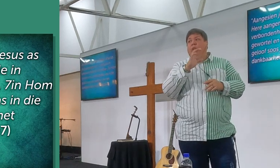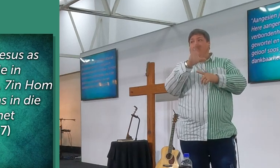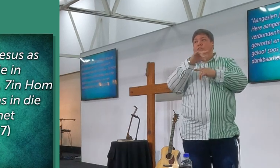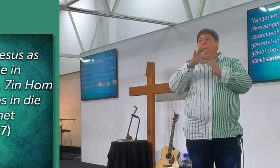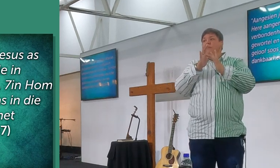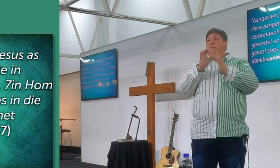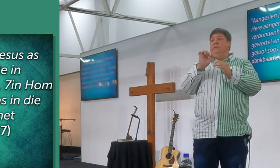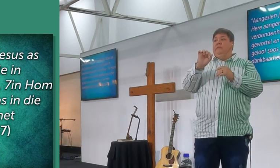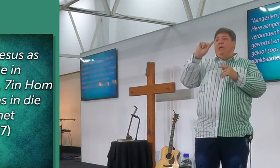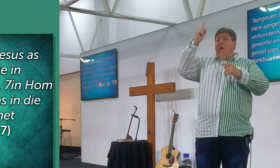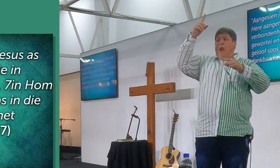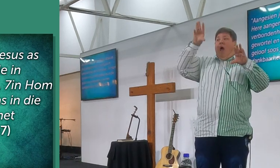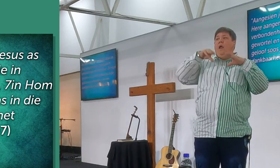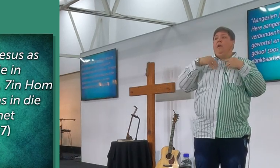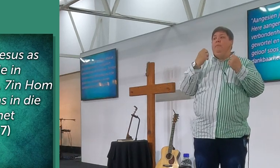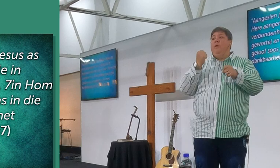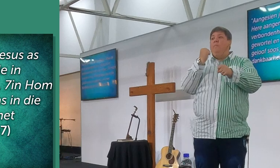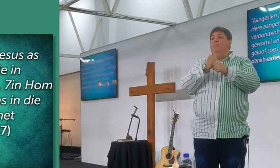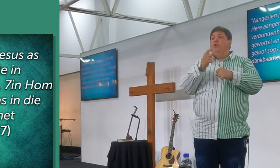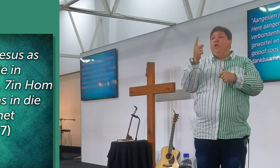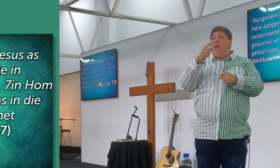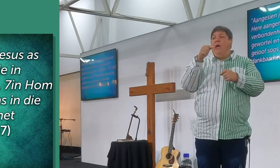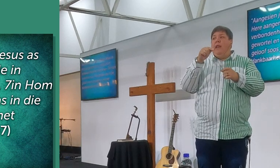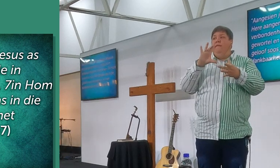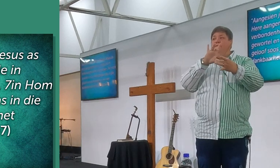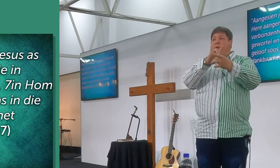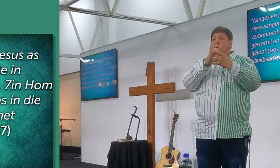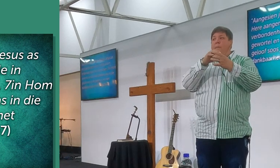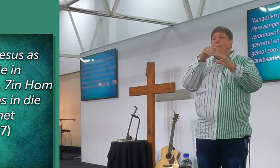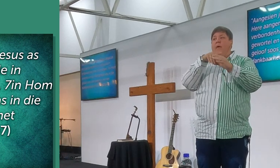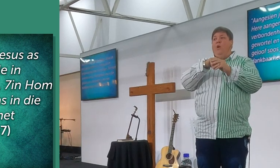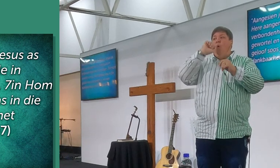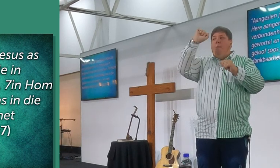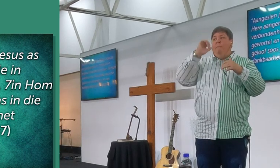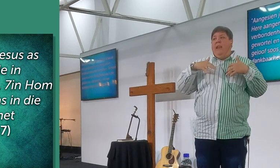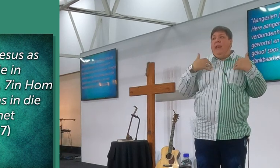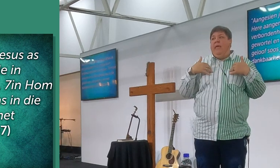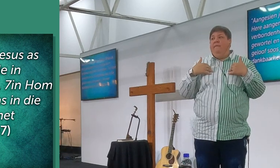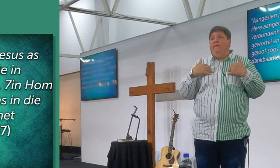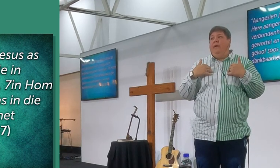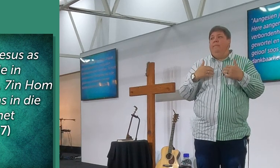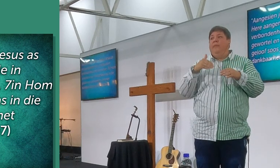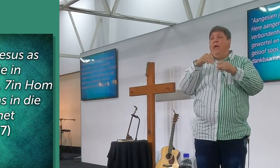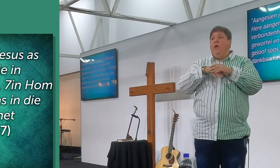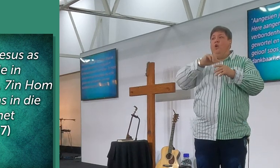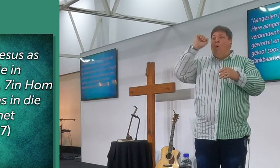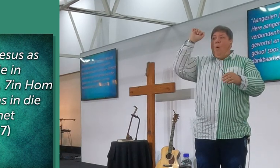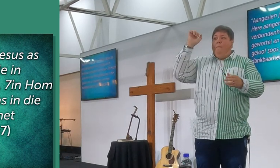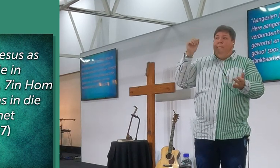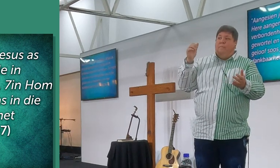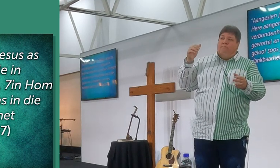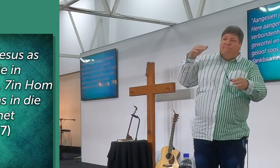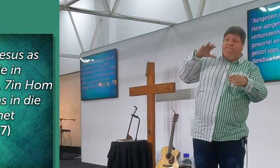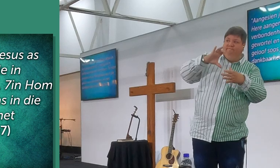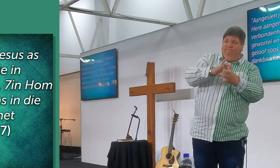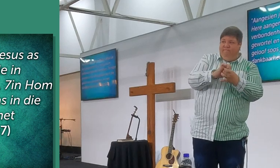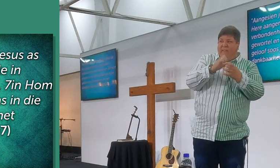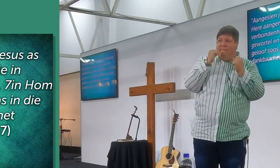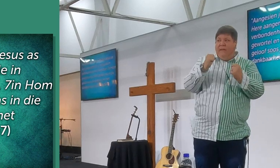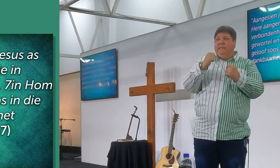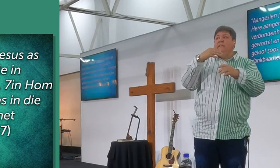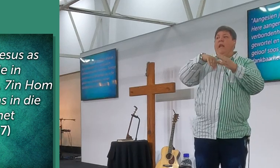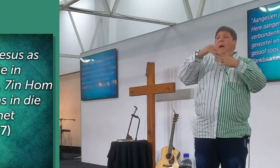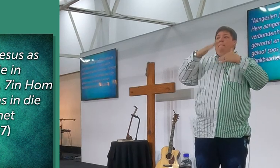Christus Jesus as Heere aangeneem het, moet jy in verbondenheid met omlewe, ek gaan nou die vers vir jy opbrek, in omgewortel, in omgebou, vast in die geloof,